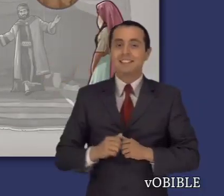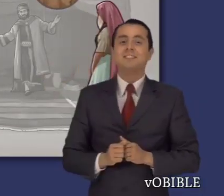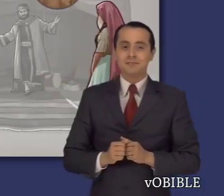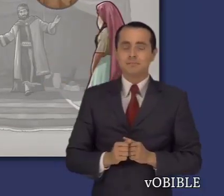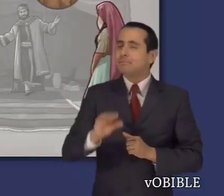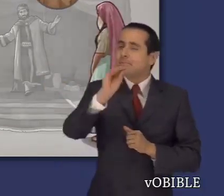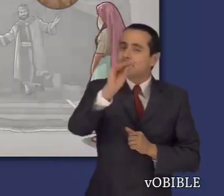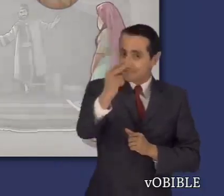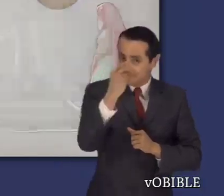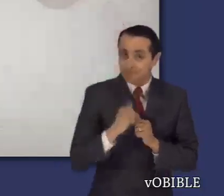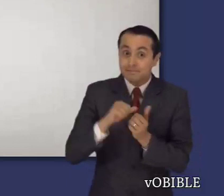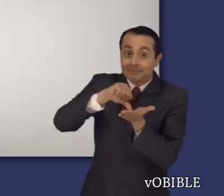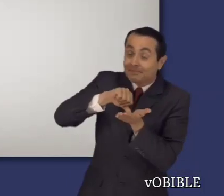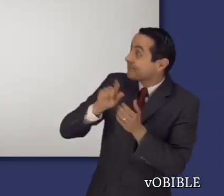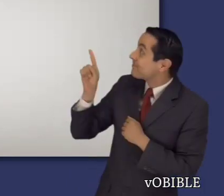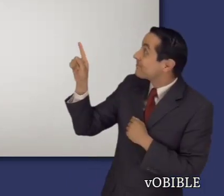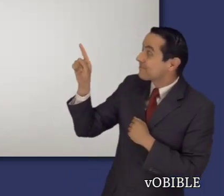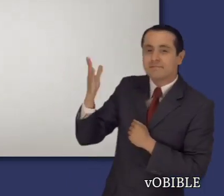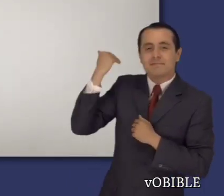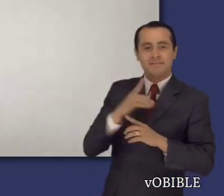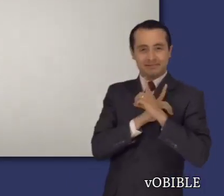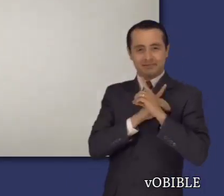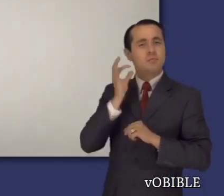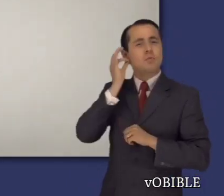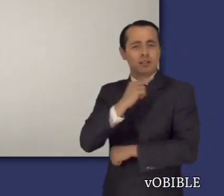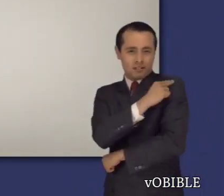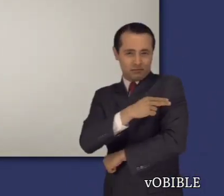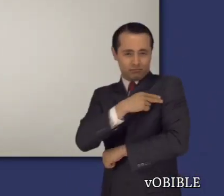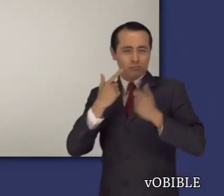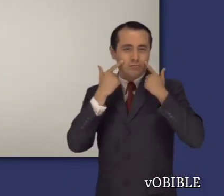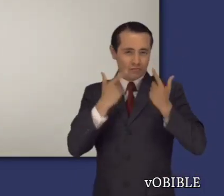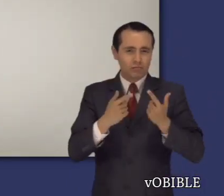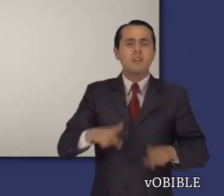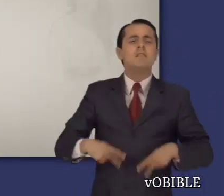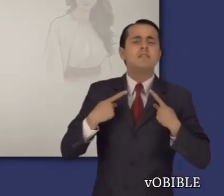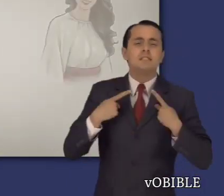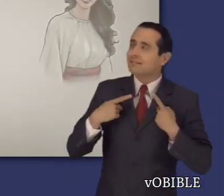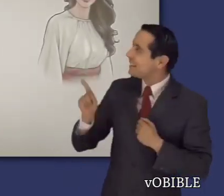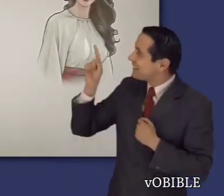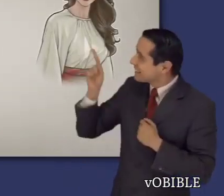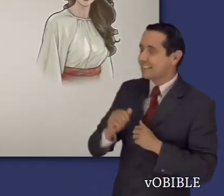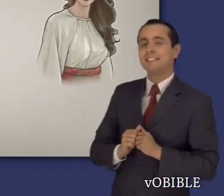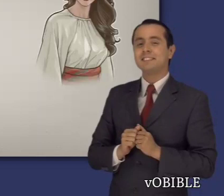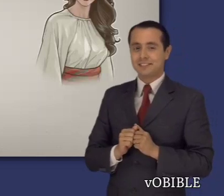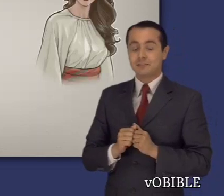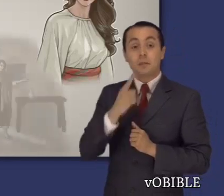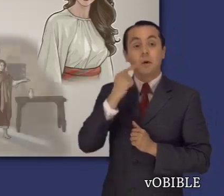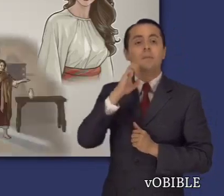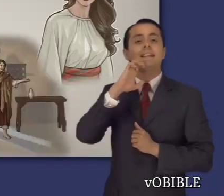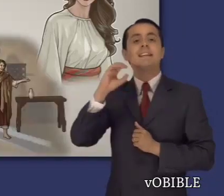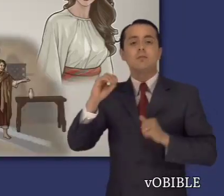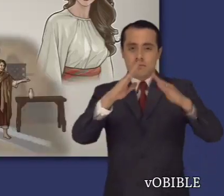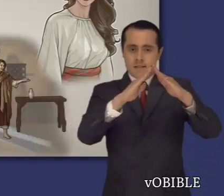amar a su querido pastor. ¿Sabía que en Zunem nació Abisaj, la enfermera de David,